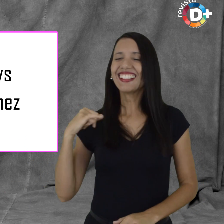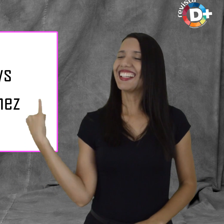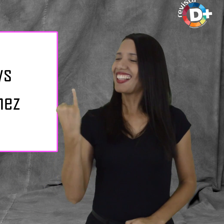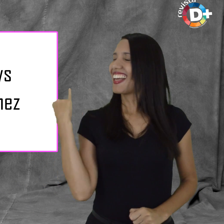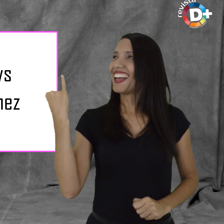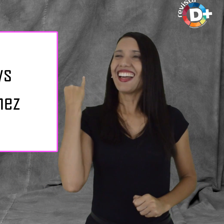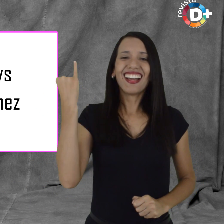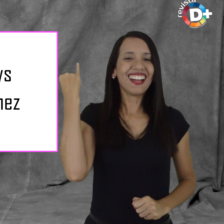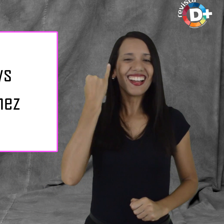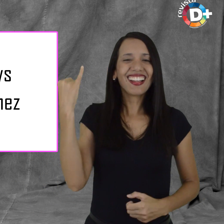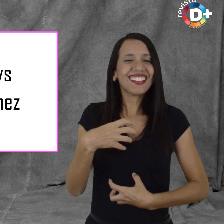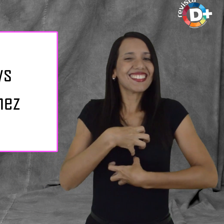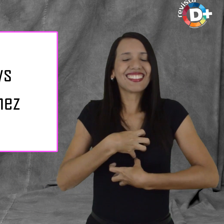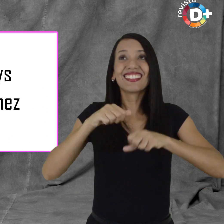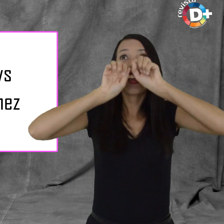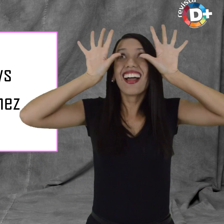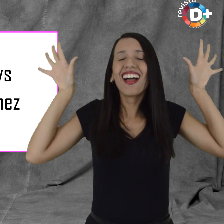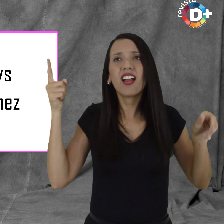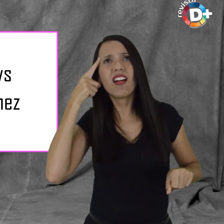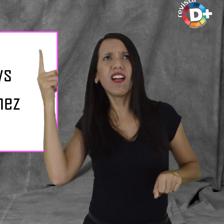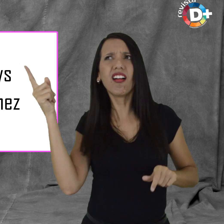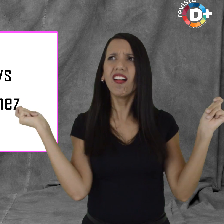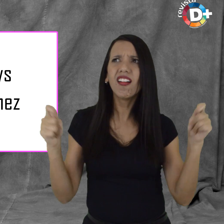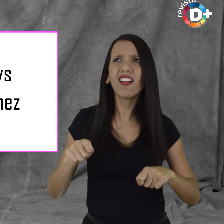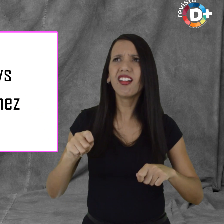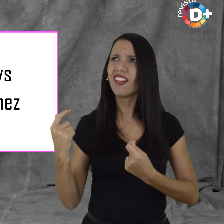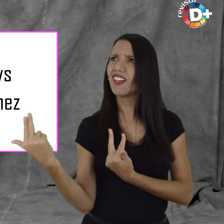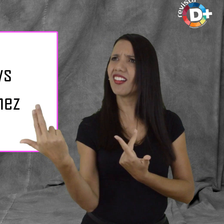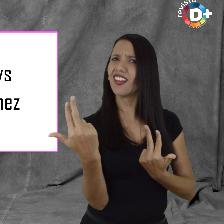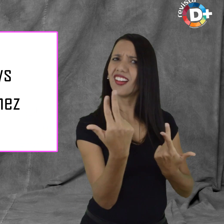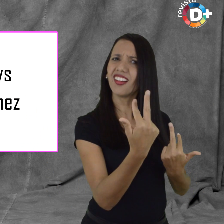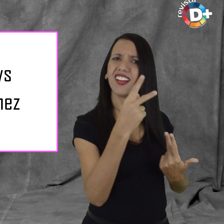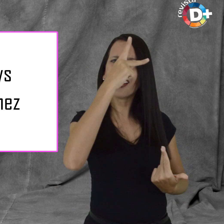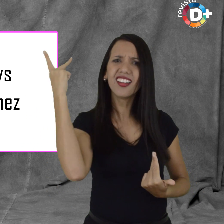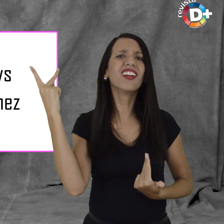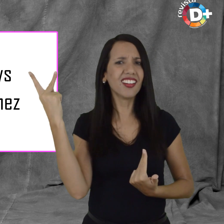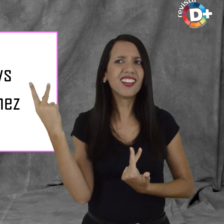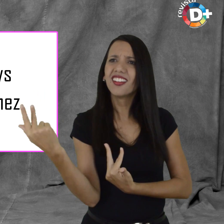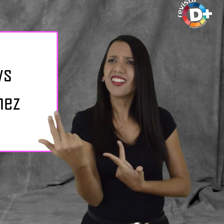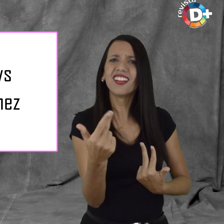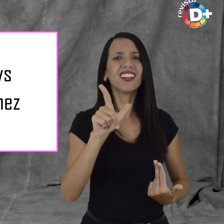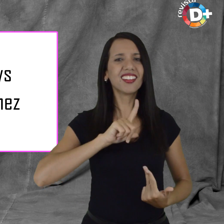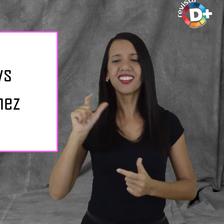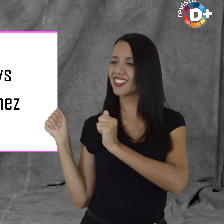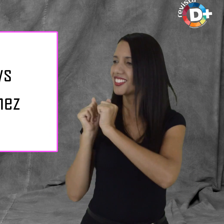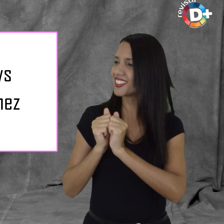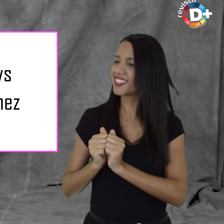porque me deu a clara ideia de que eu posso fazer tudo o que as outras pessoas fazem, desde que tenha algum tipo de adaptação.